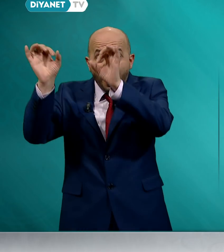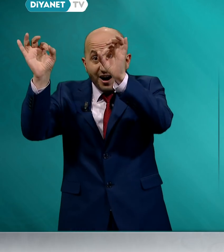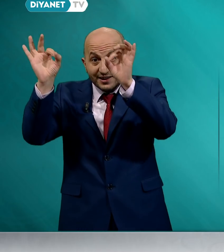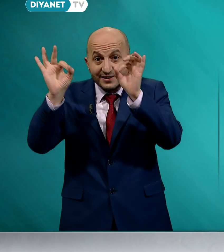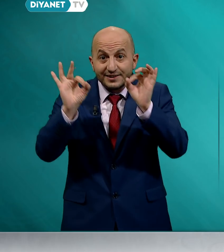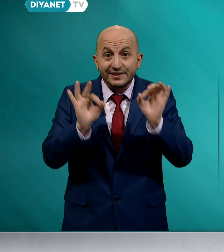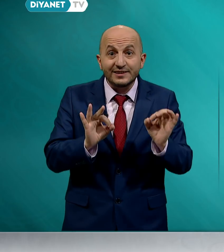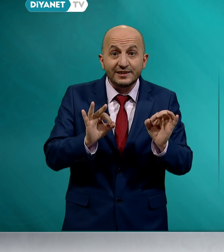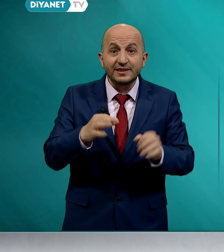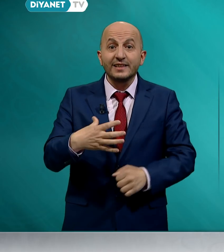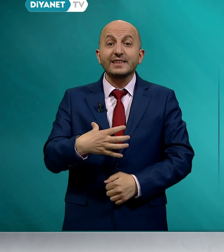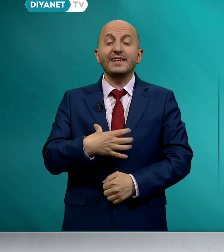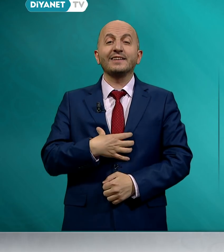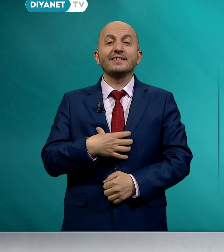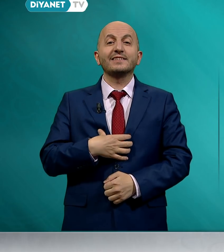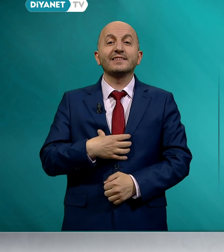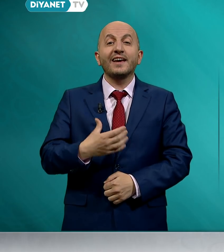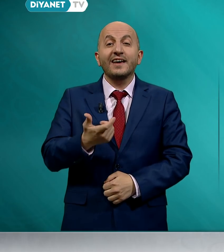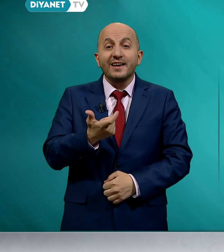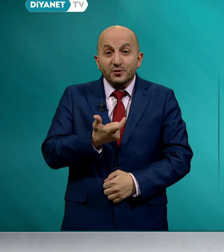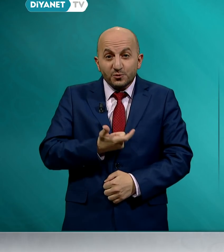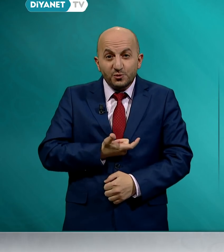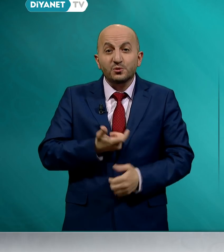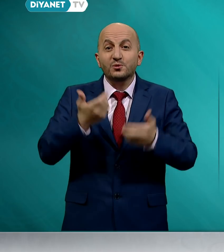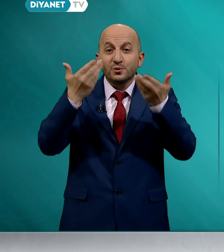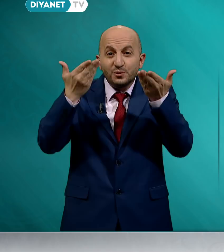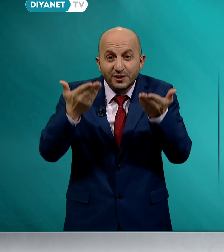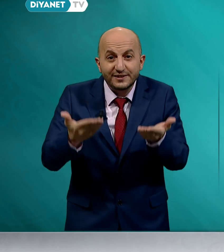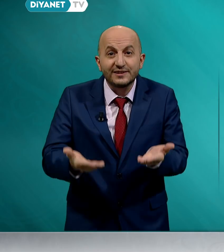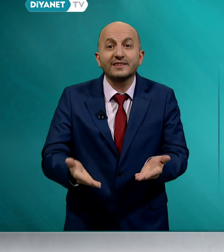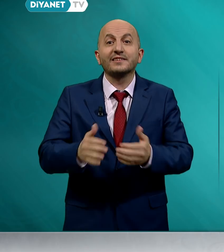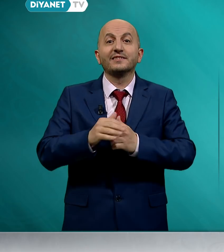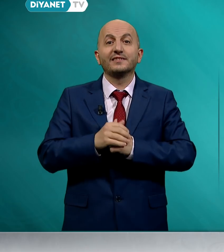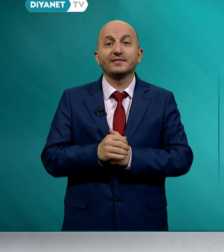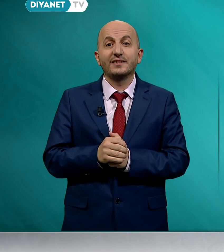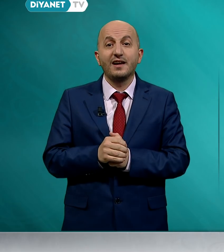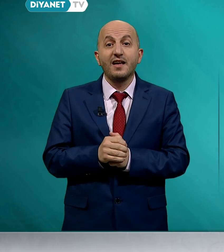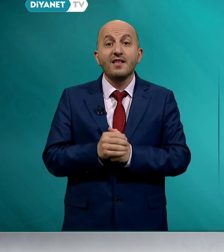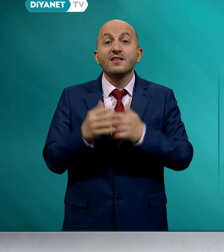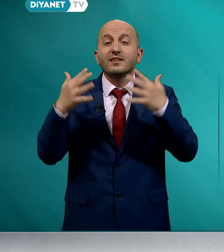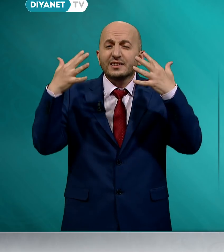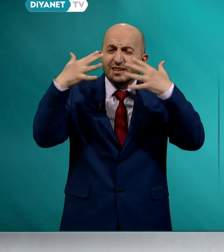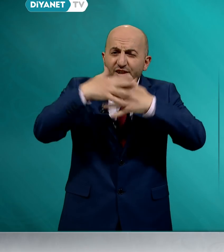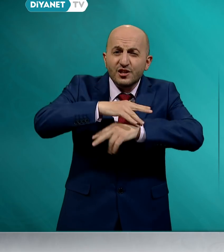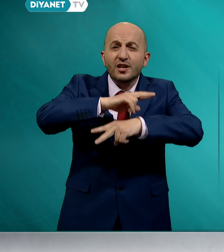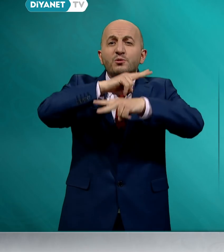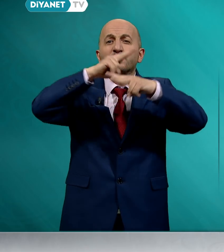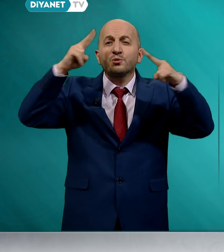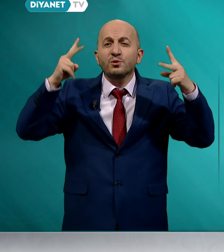Ayetini kendisine düstur edinir. Gece gündüz